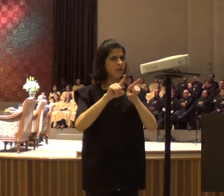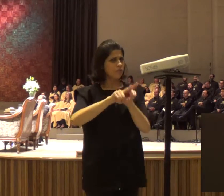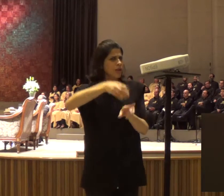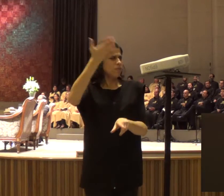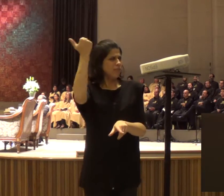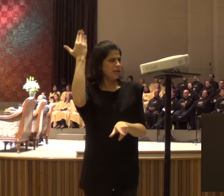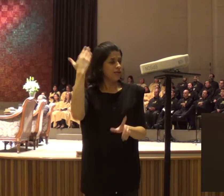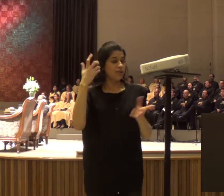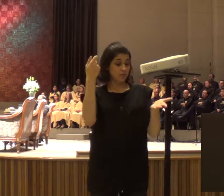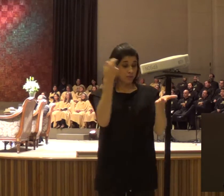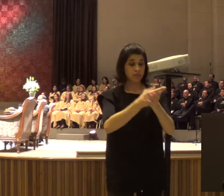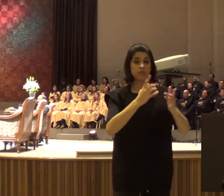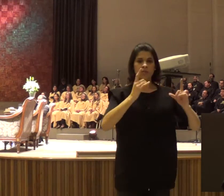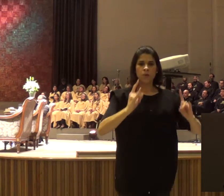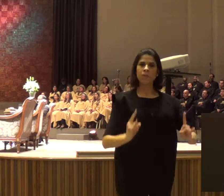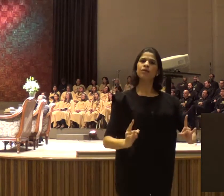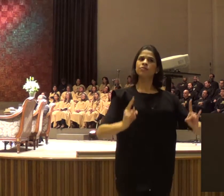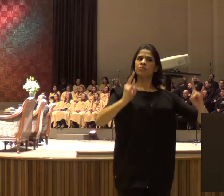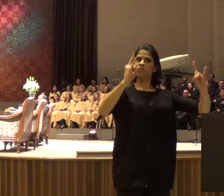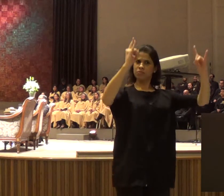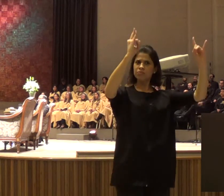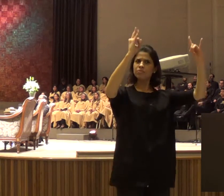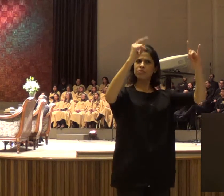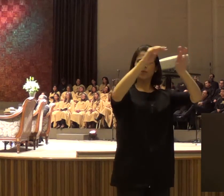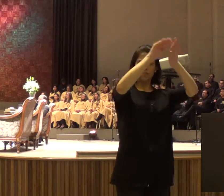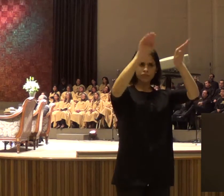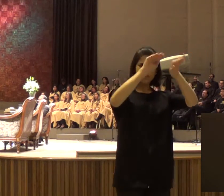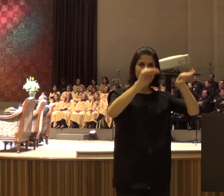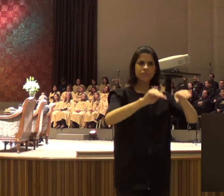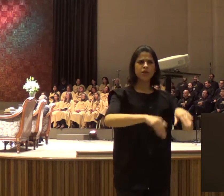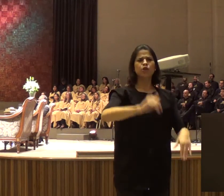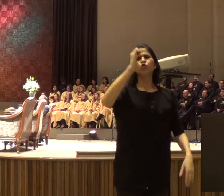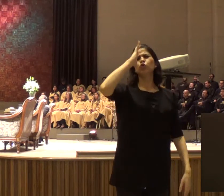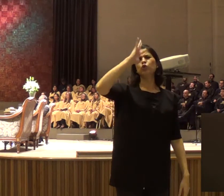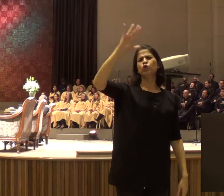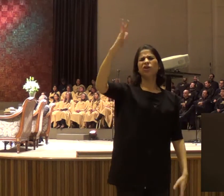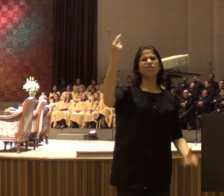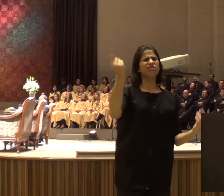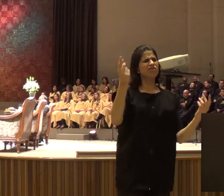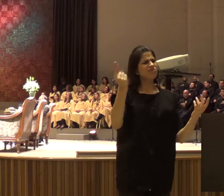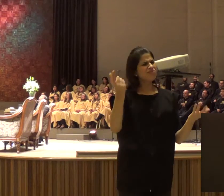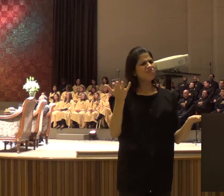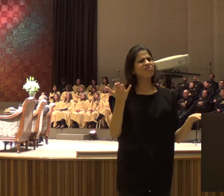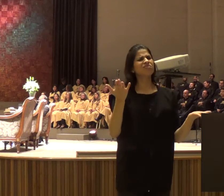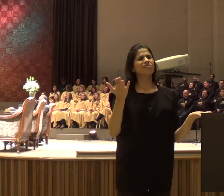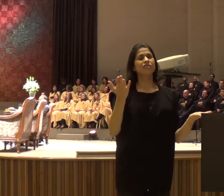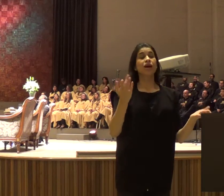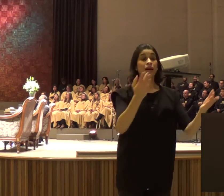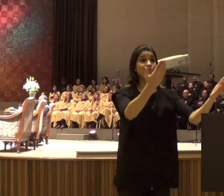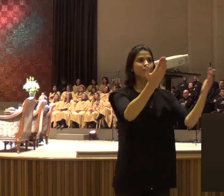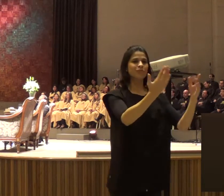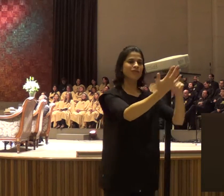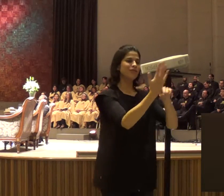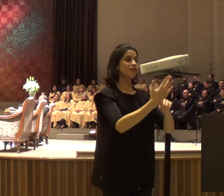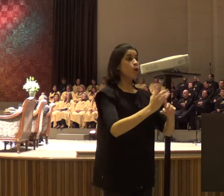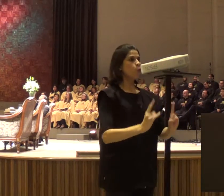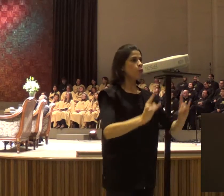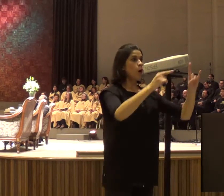um apartamento, e estava, era um sonho, a gente estava orando por isso, e apareceu uma coisa boa, um negócio de pai para